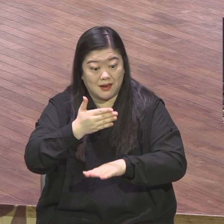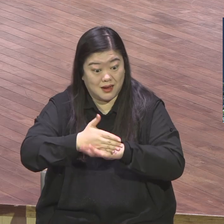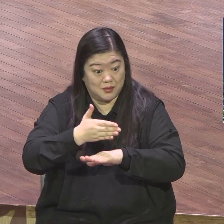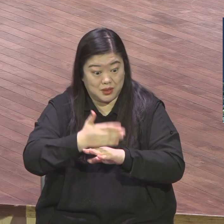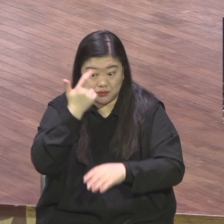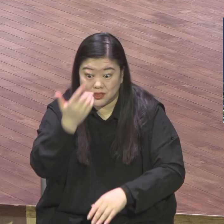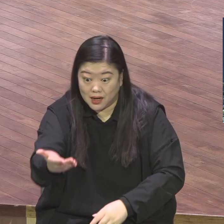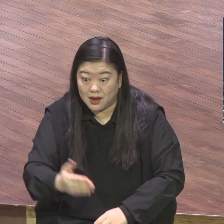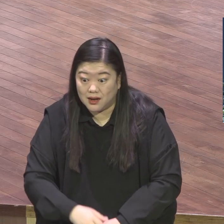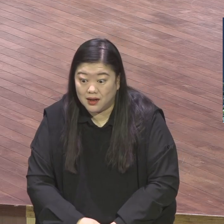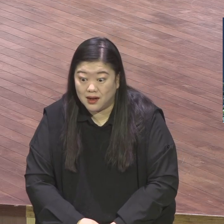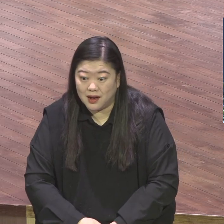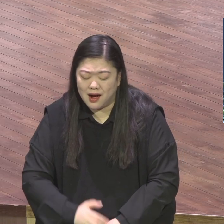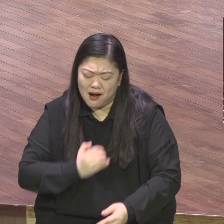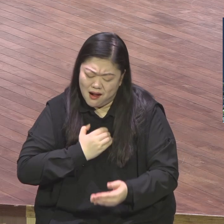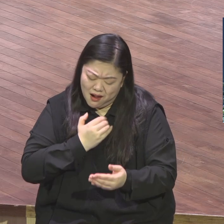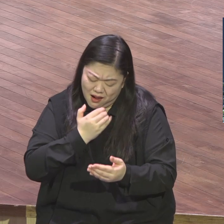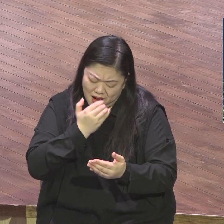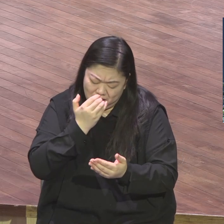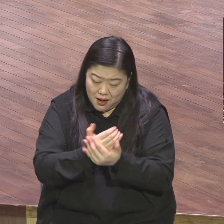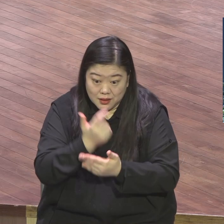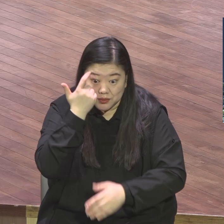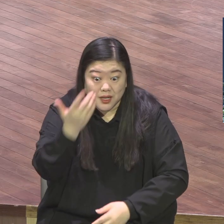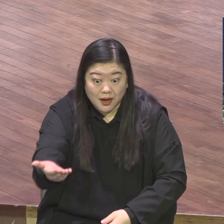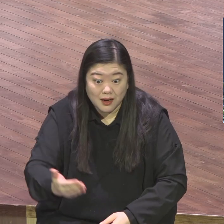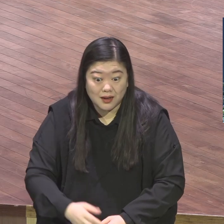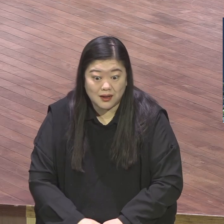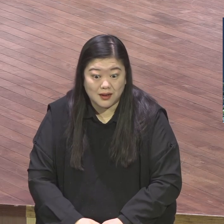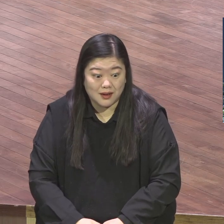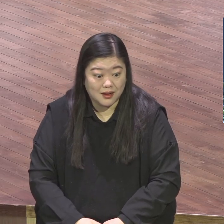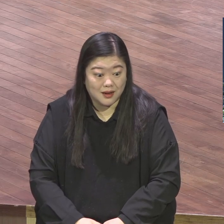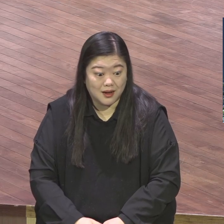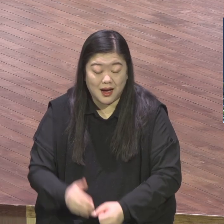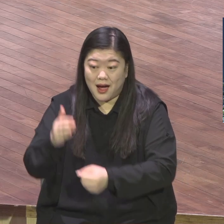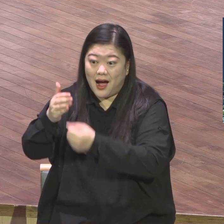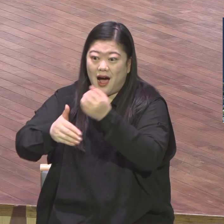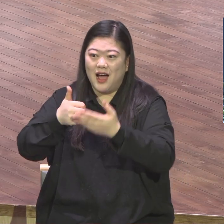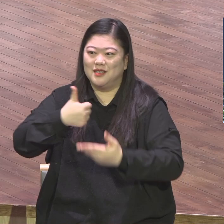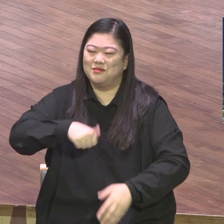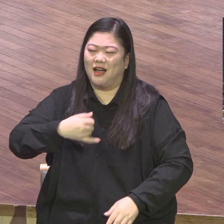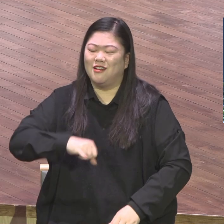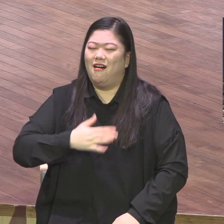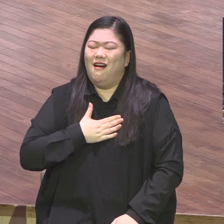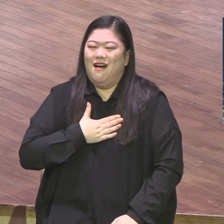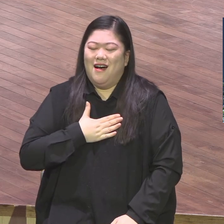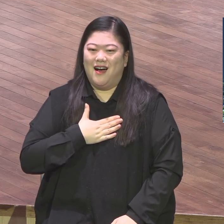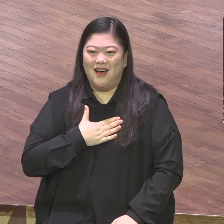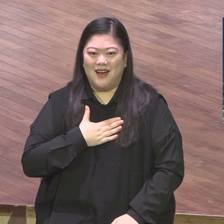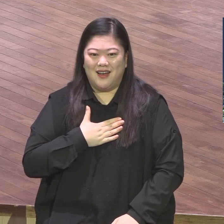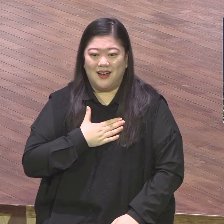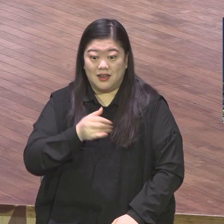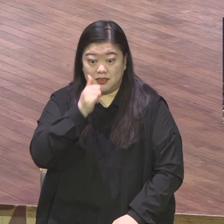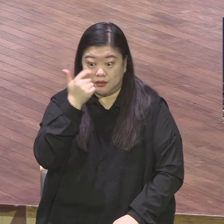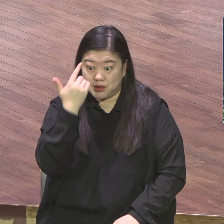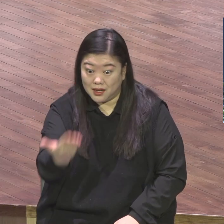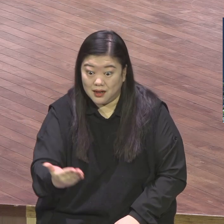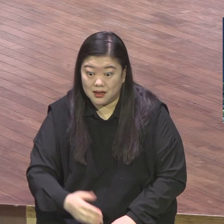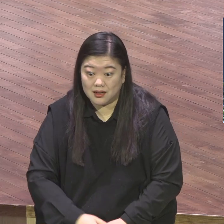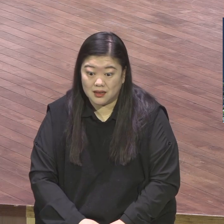구원의 감격 있습니까? 내가 하나님이 자녀되었다는 이 감격이 있냐고요? 이것부터 시작되면 이거 없는 사람은